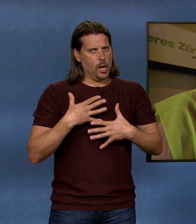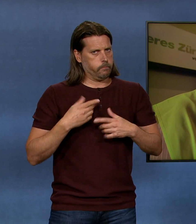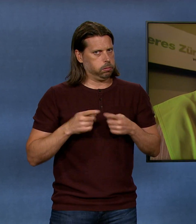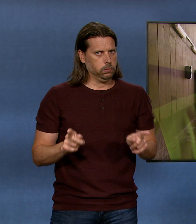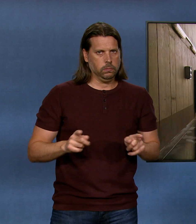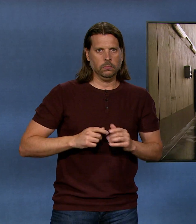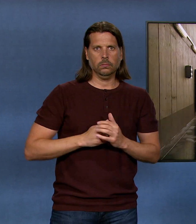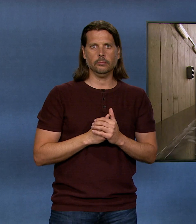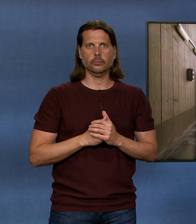Atmen.